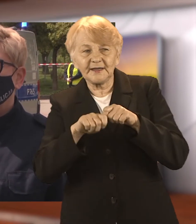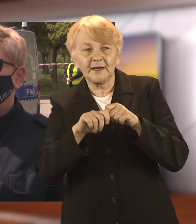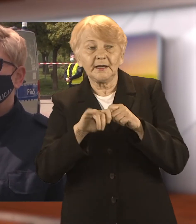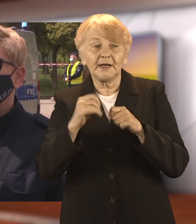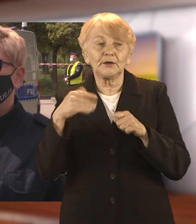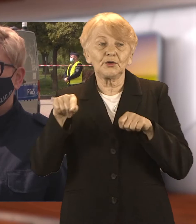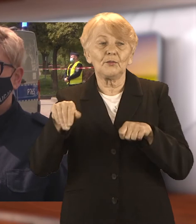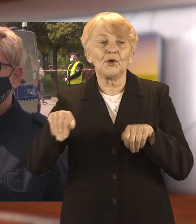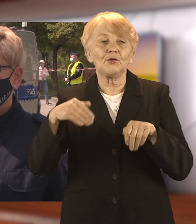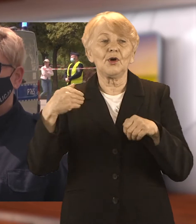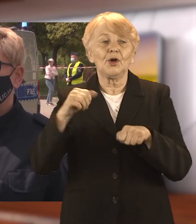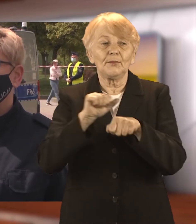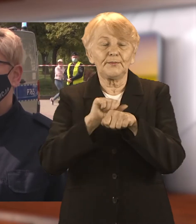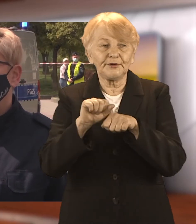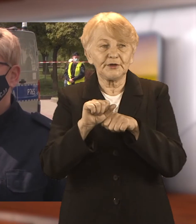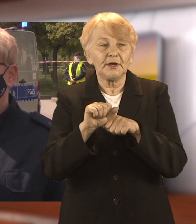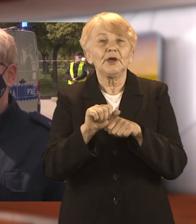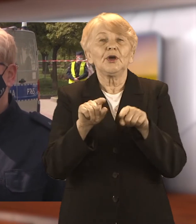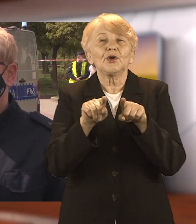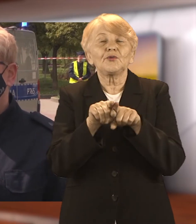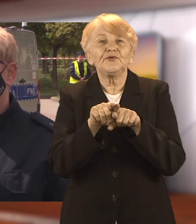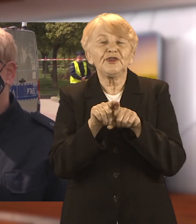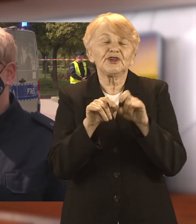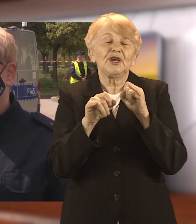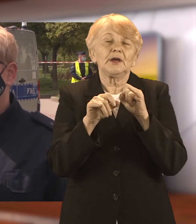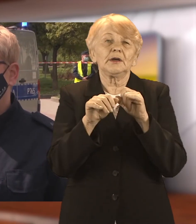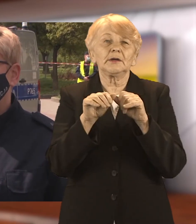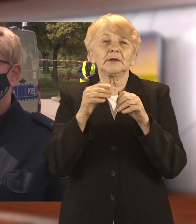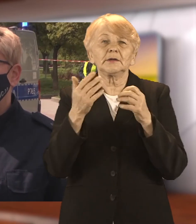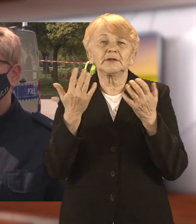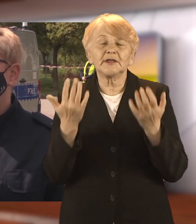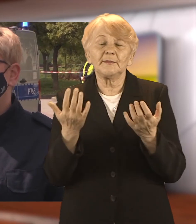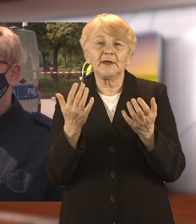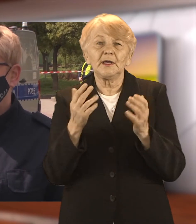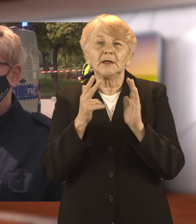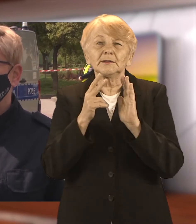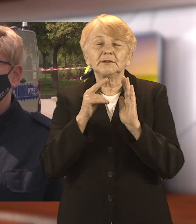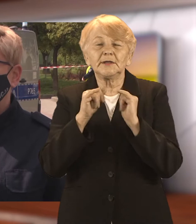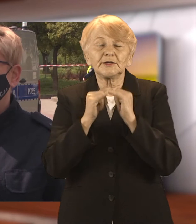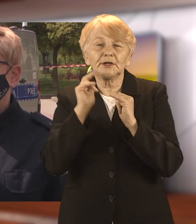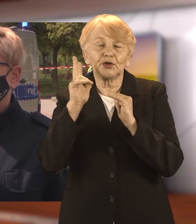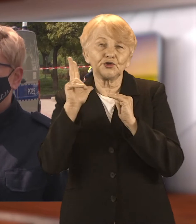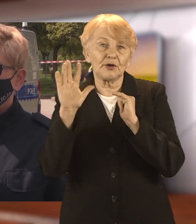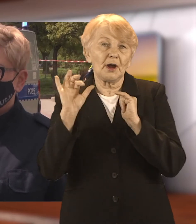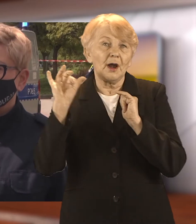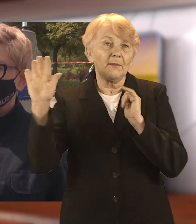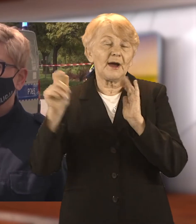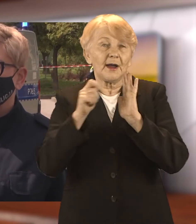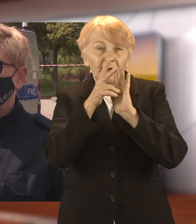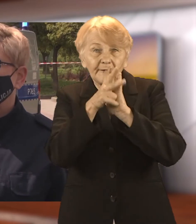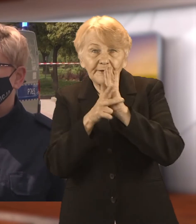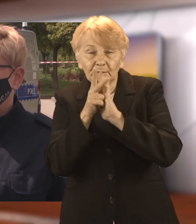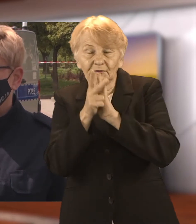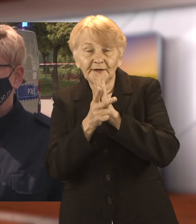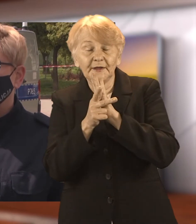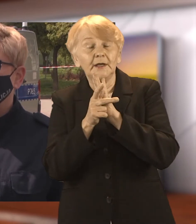dokładnie tu wszystko sprawdzić. Zabezpieczamy również monitoring, jeżeli taki istnieje. Również policjanci kryminalni orientują się w terenie,